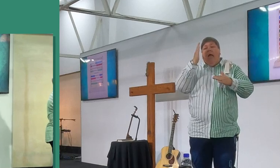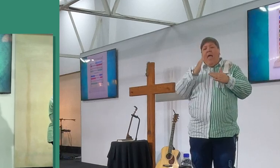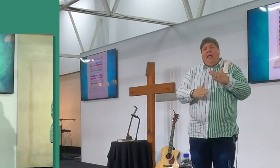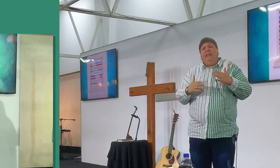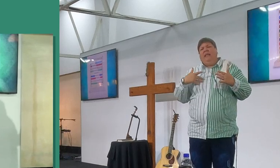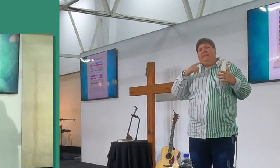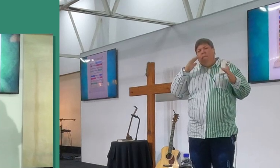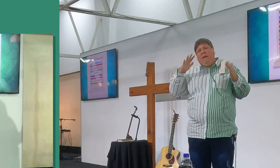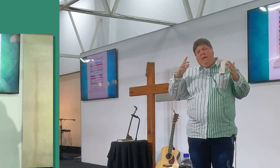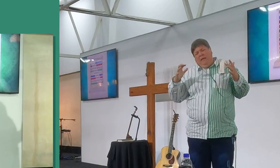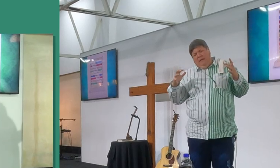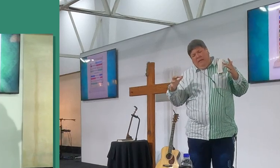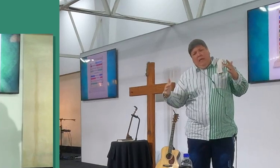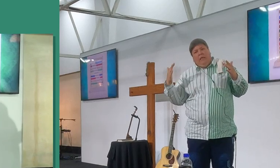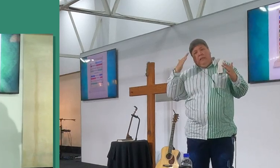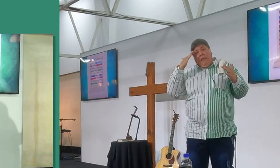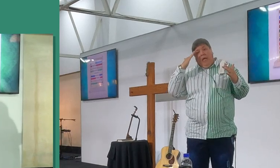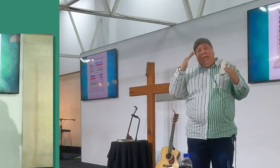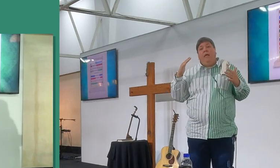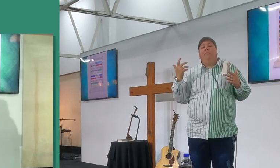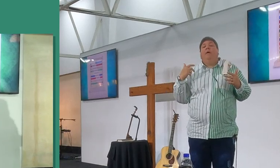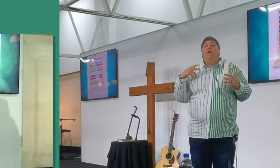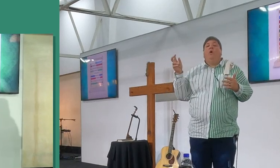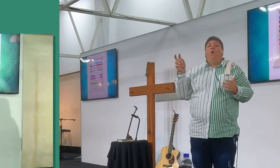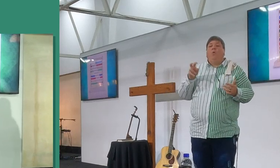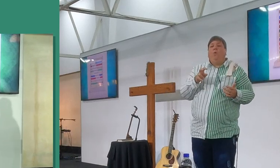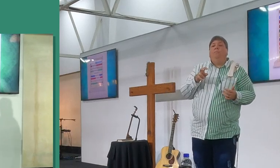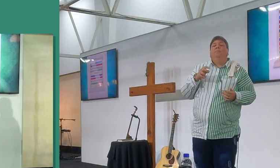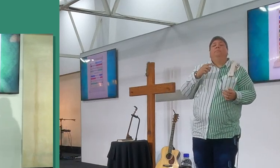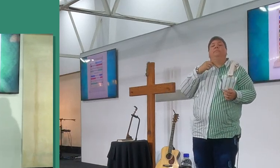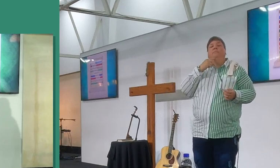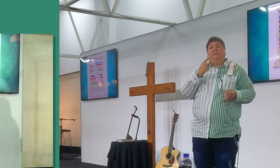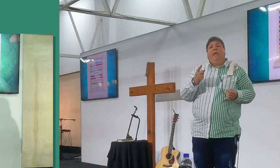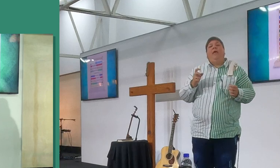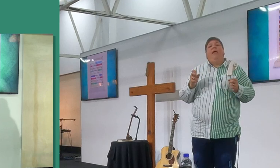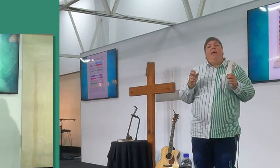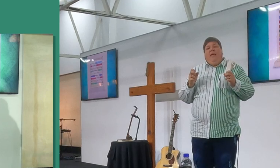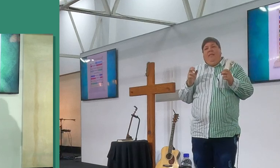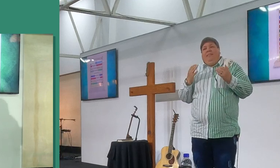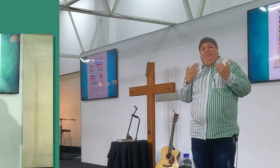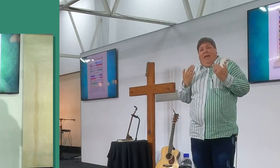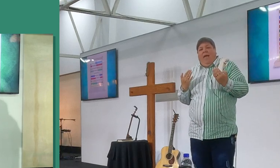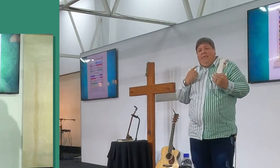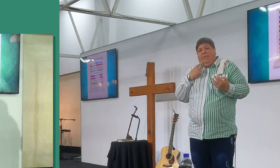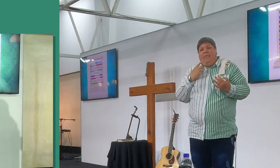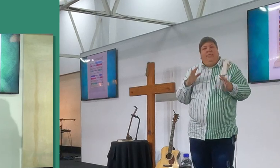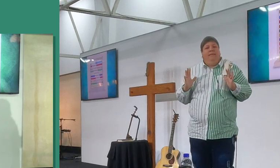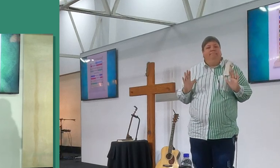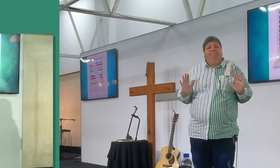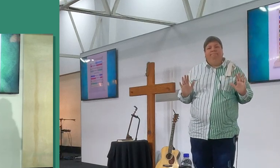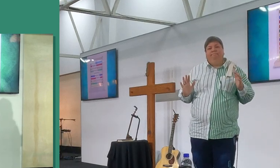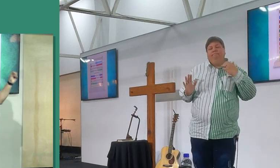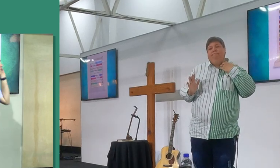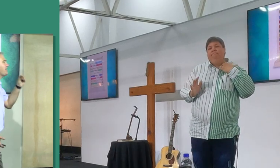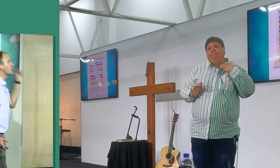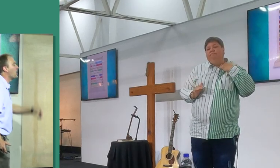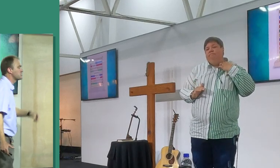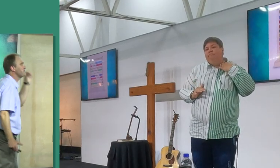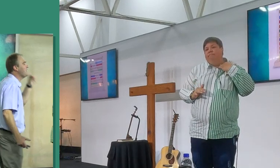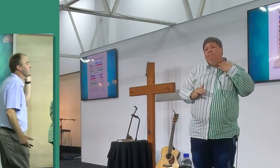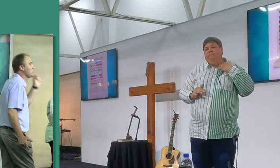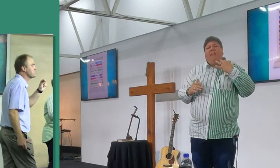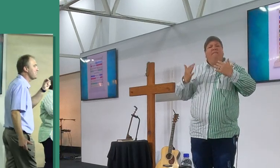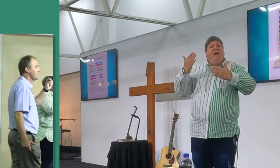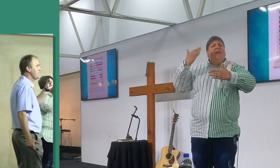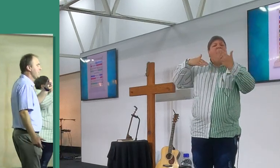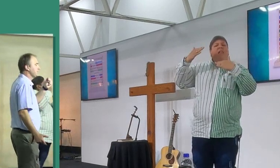waarvoor ek moet dankie sê, maar ek moet my hier ophou, en dis wat hy eindelijk sê, en dis wat ek en jy moet doen, ek en jy moet gaan sit, letterlik, hoeveel, wanneerlaas,